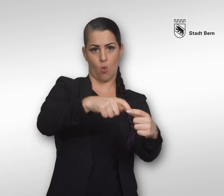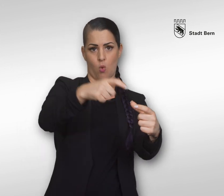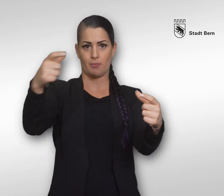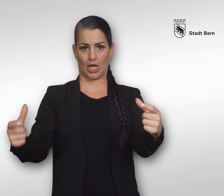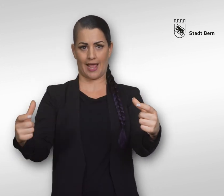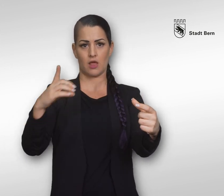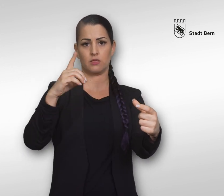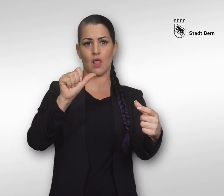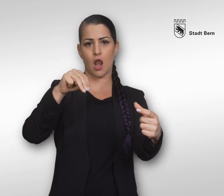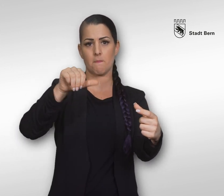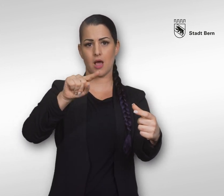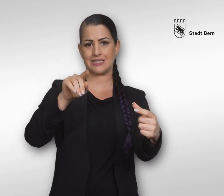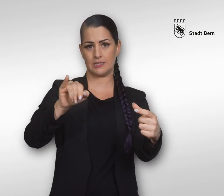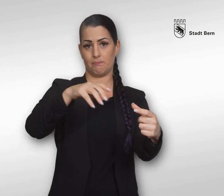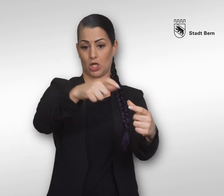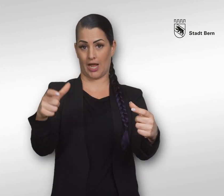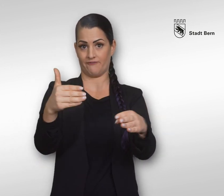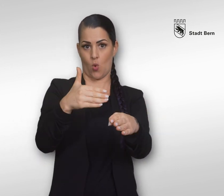vor der Danmazi-Brücke aus dem Wasser zu sein.